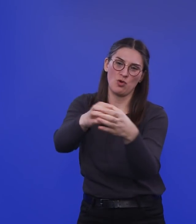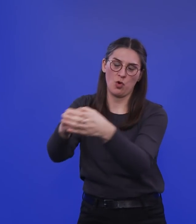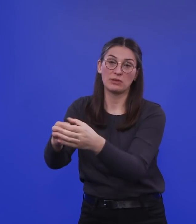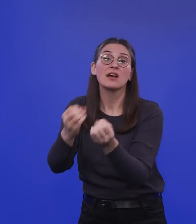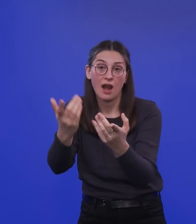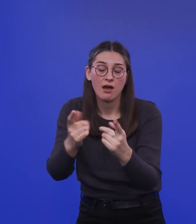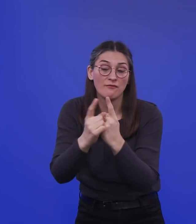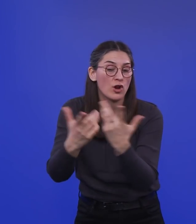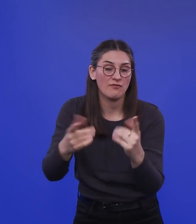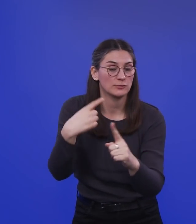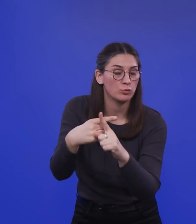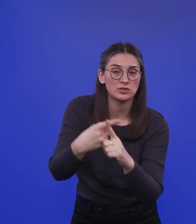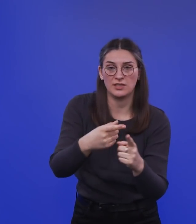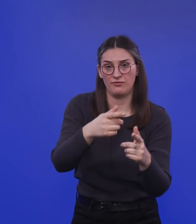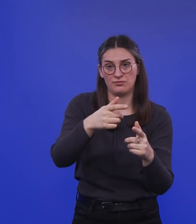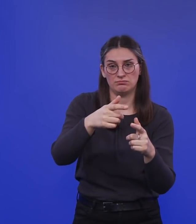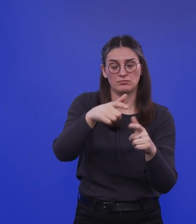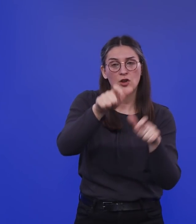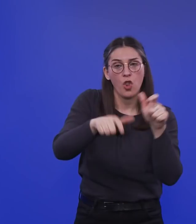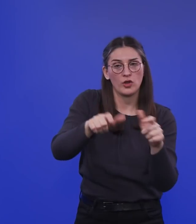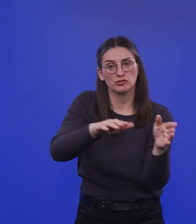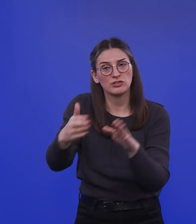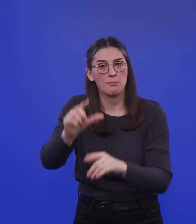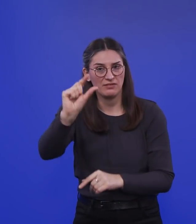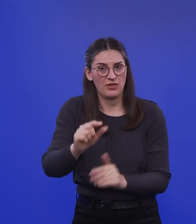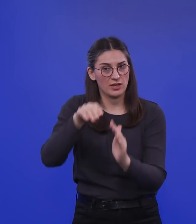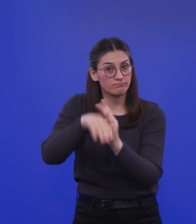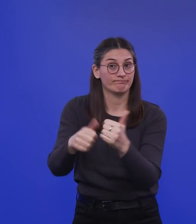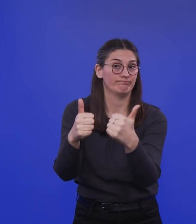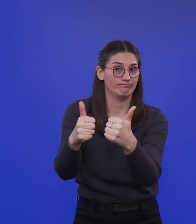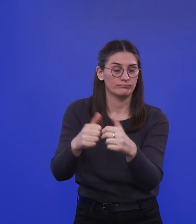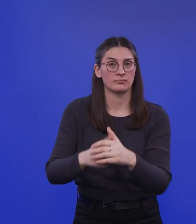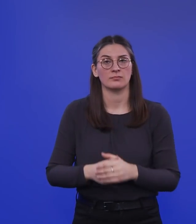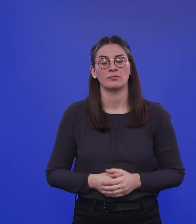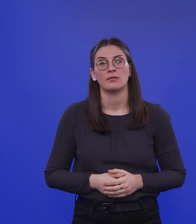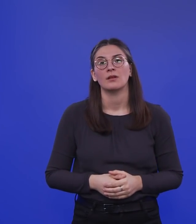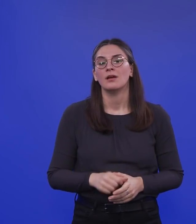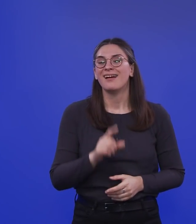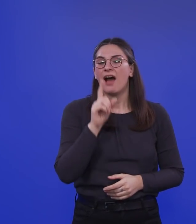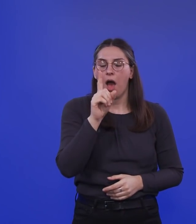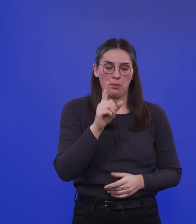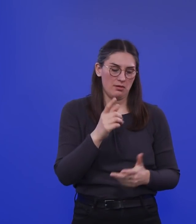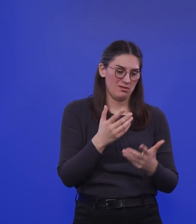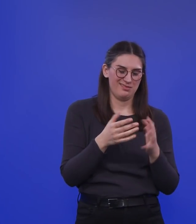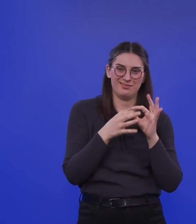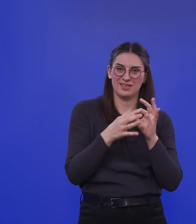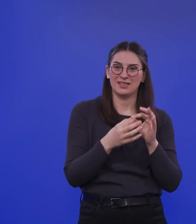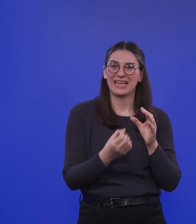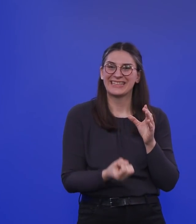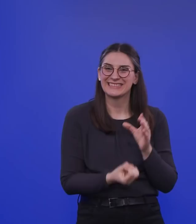ist wichtig, das sich klarzumachen. Aber alles, was in Richtung Reduktion der Inzidenz geht, ob man jetzt